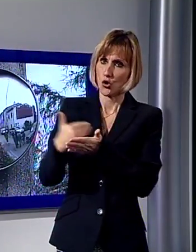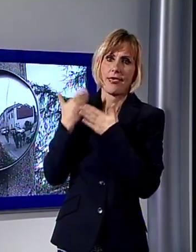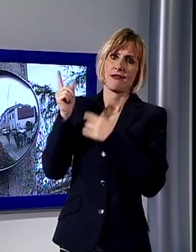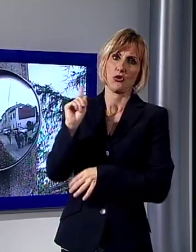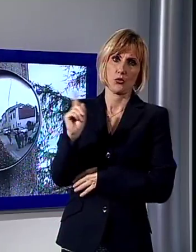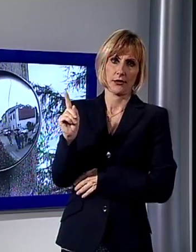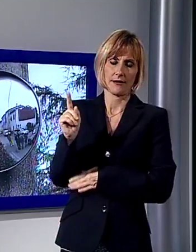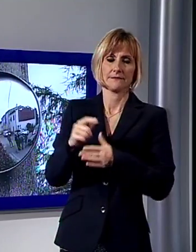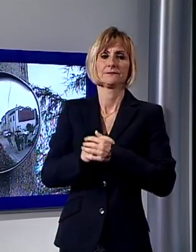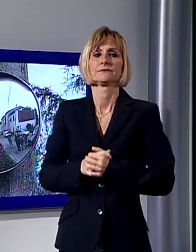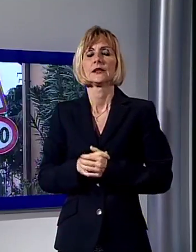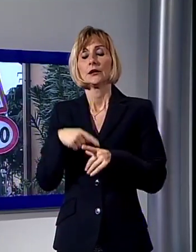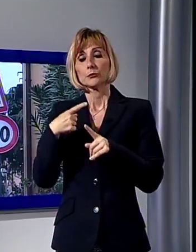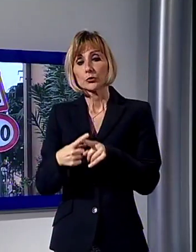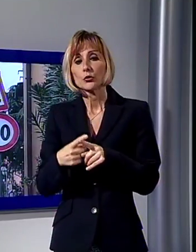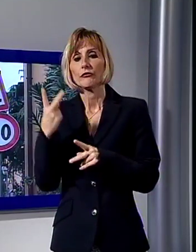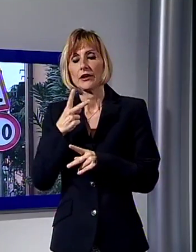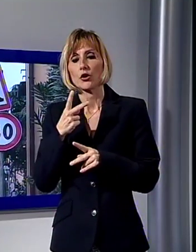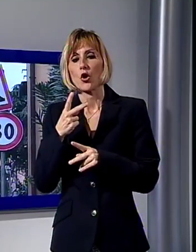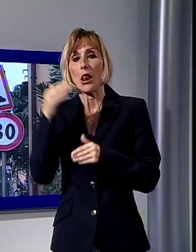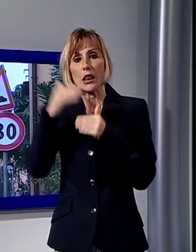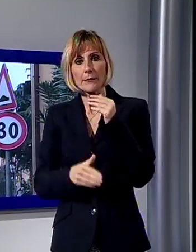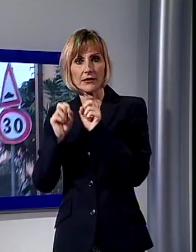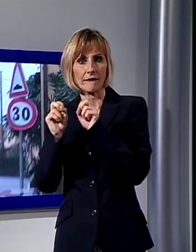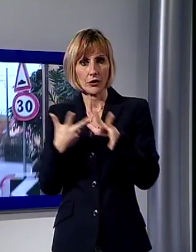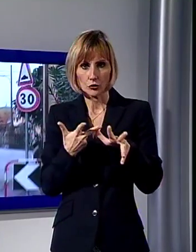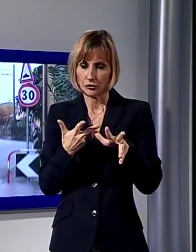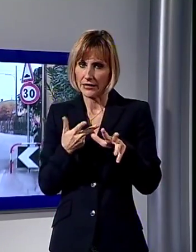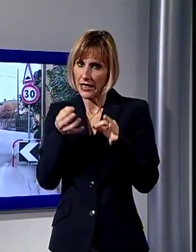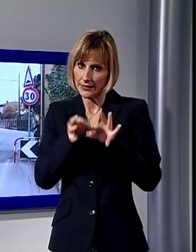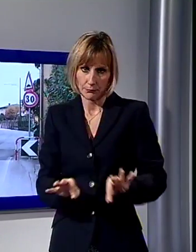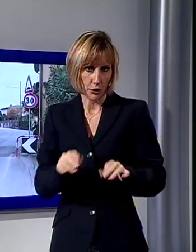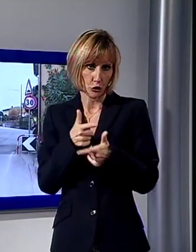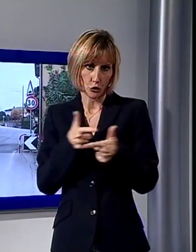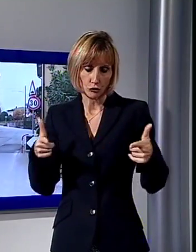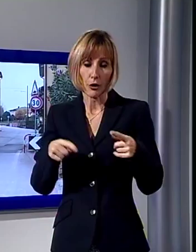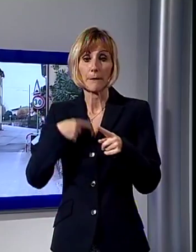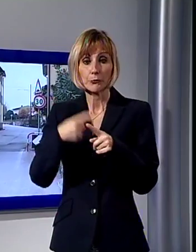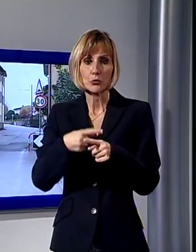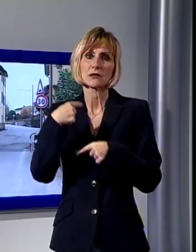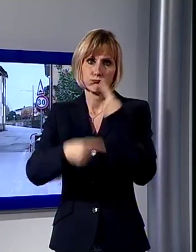In più in pochi rispettano il limite di velocità e spesso ci sono auto parcheggiate ai lati della strada.